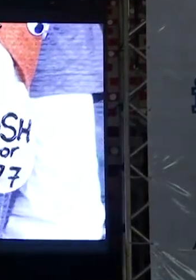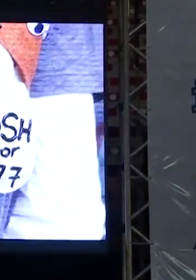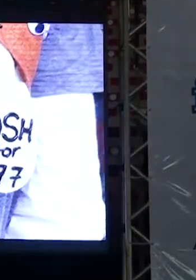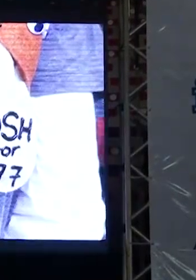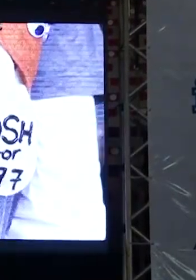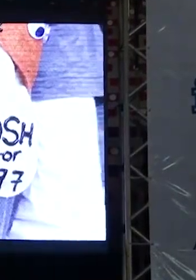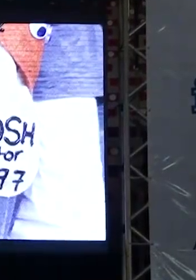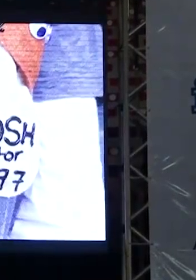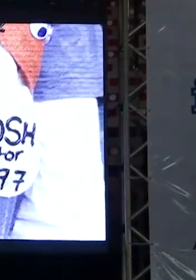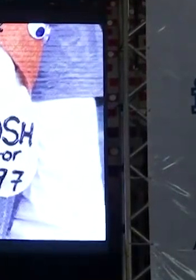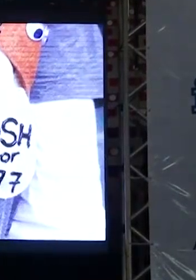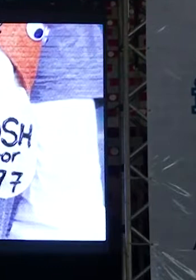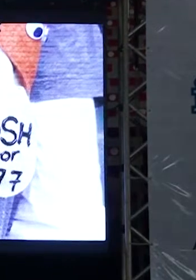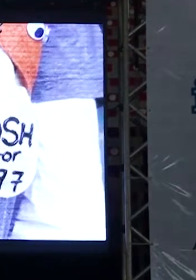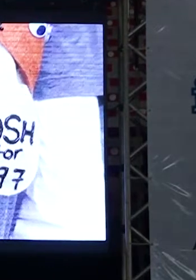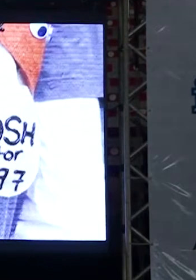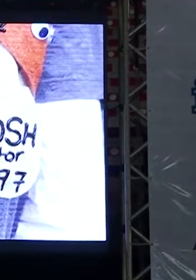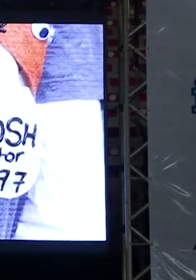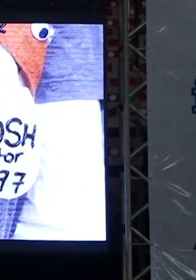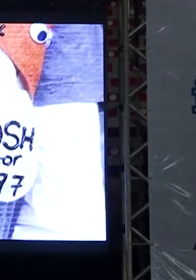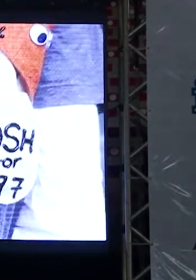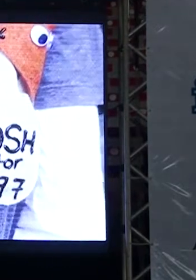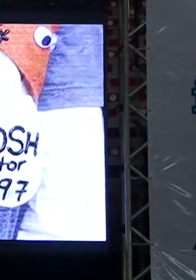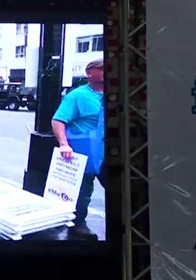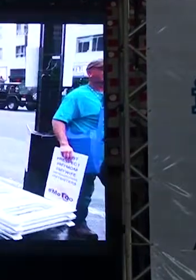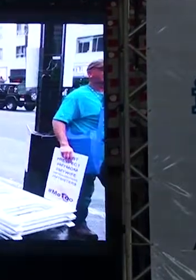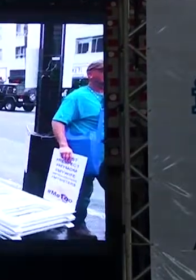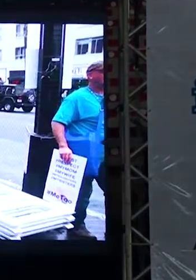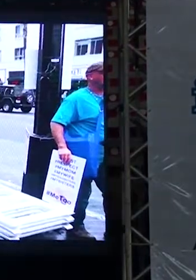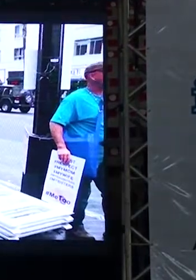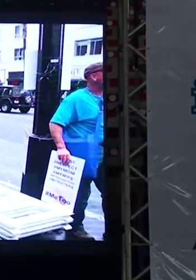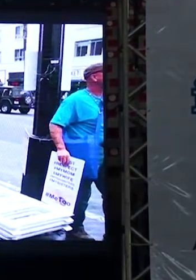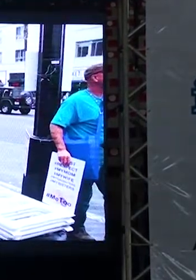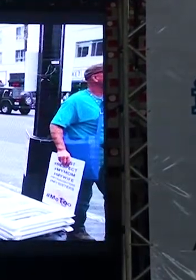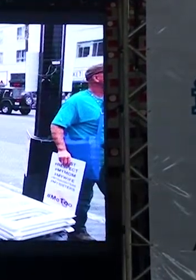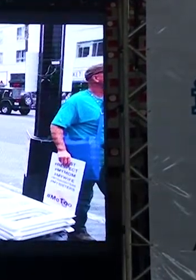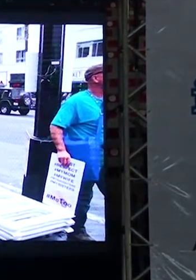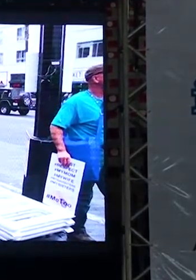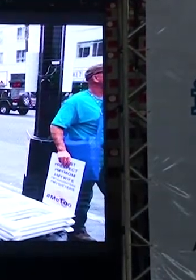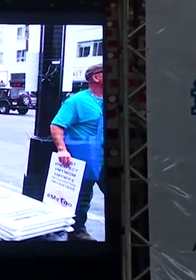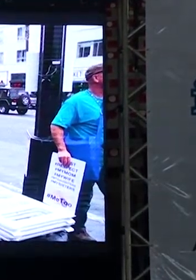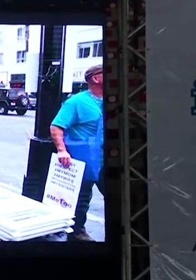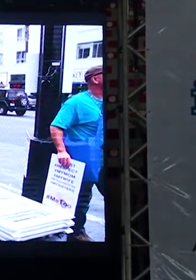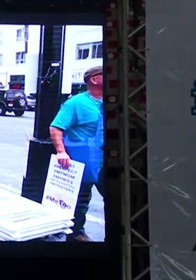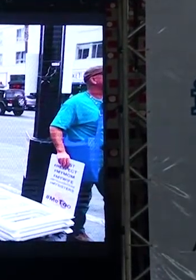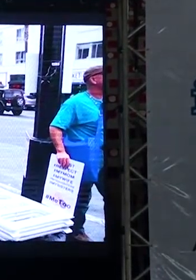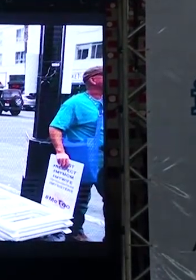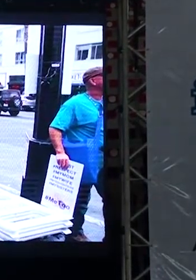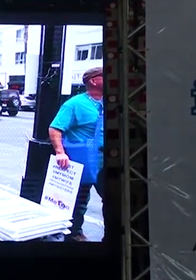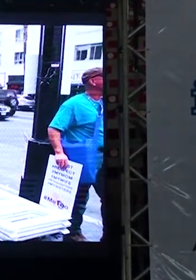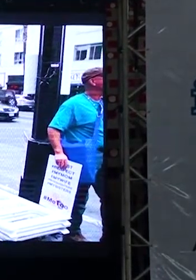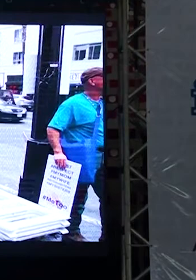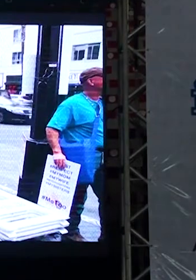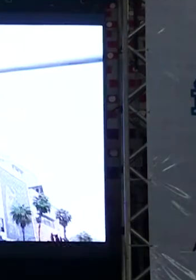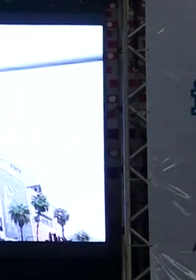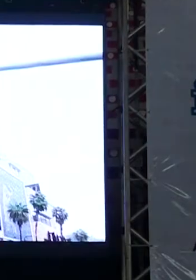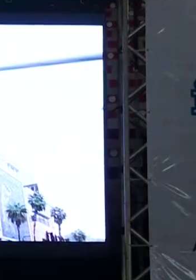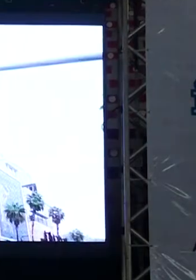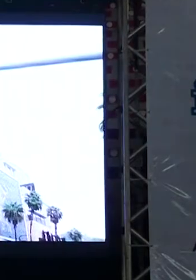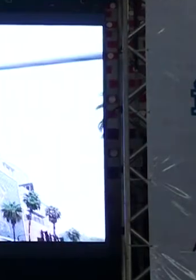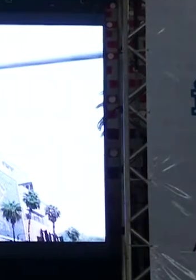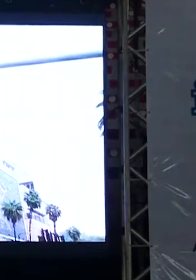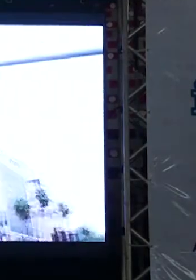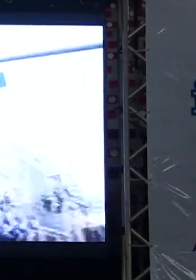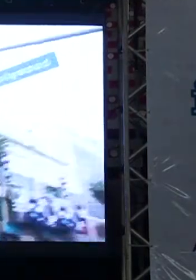escândalo emergiu depois que o produtor de cinema Harvey Weinstein e outras personalidades foram acusadas de assédio